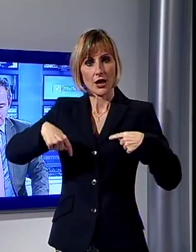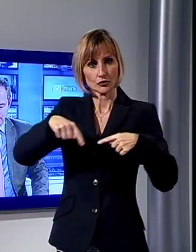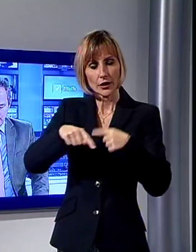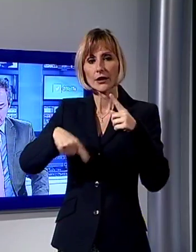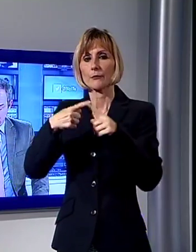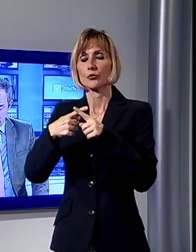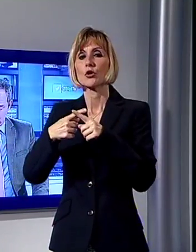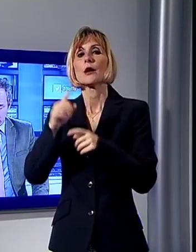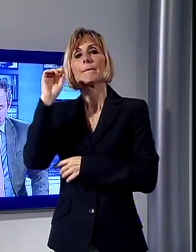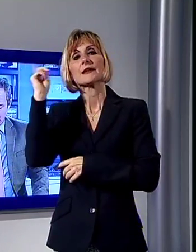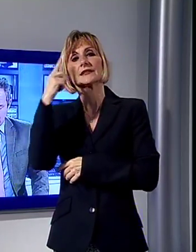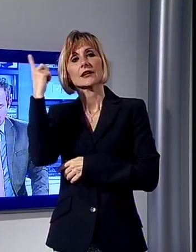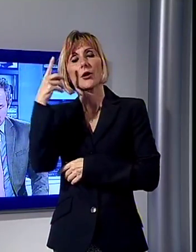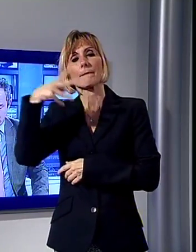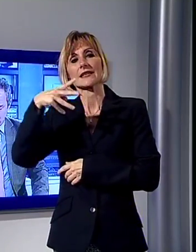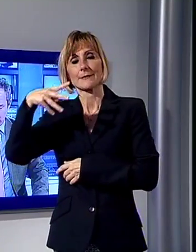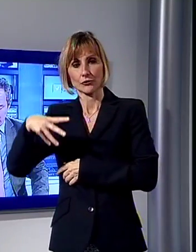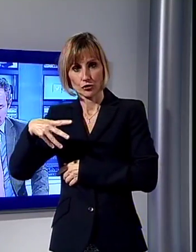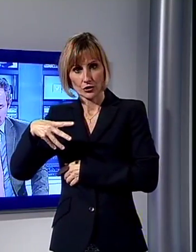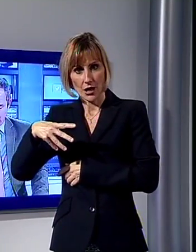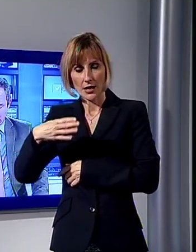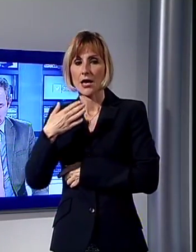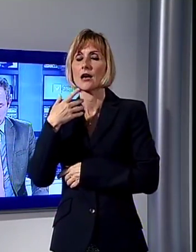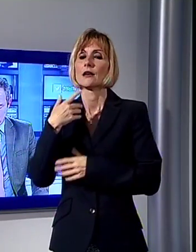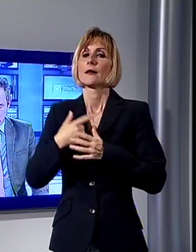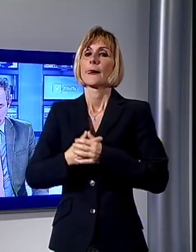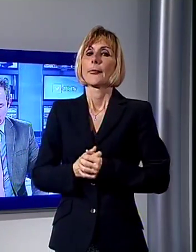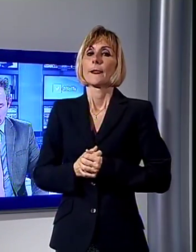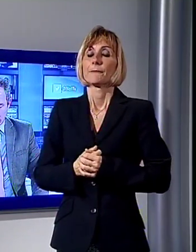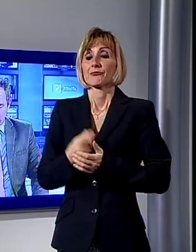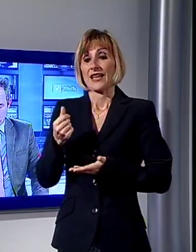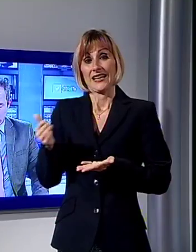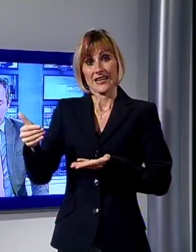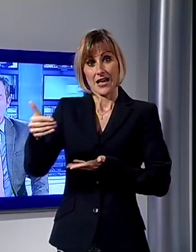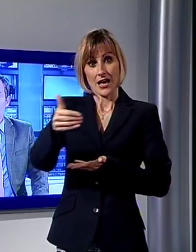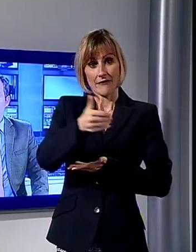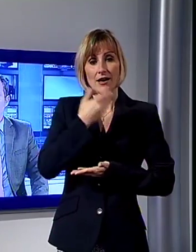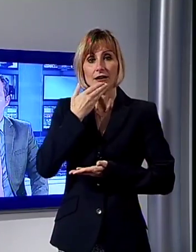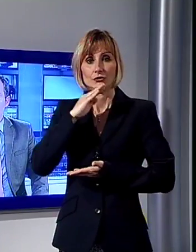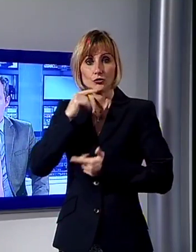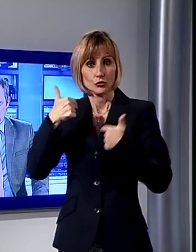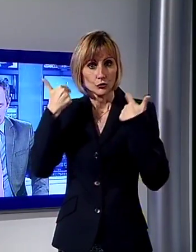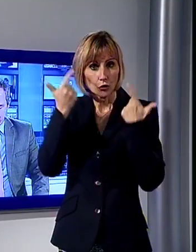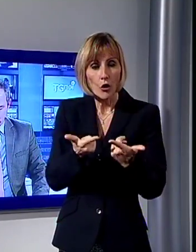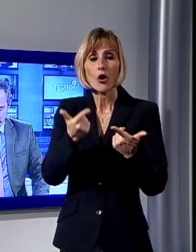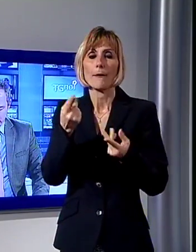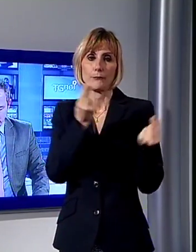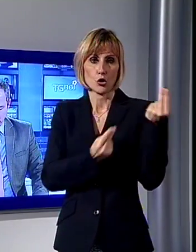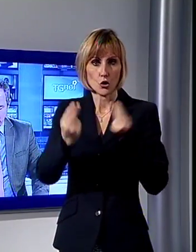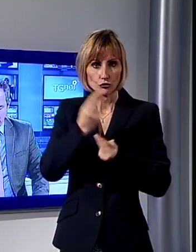Misericordia di Massa Macinaia e San Giusto. Il ricavato sarà devoluto ai progetti della